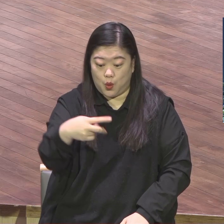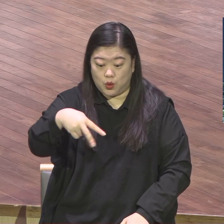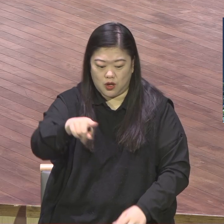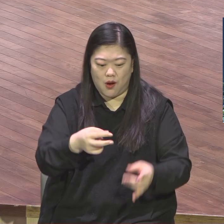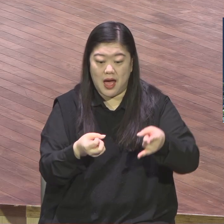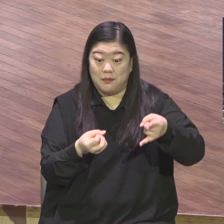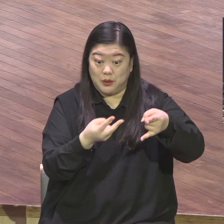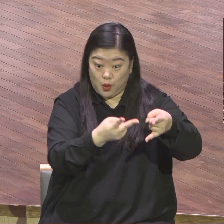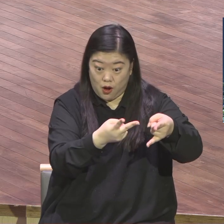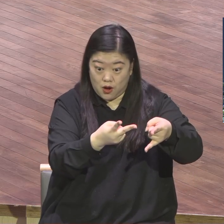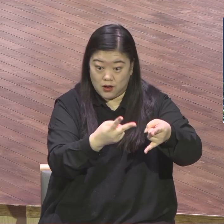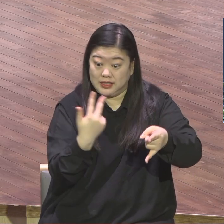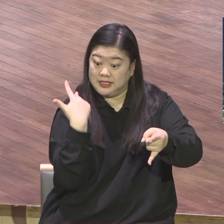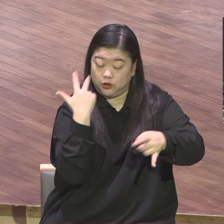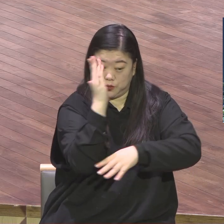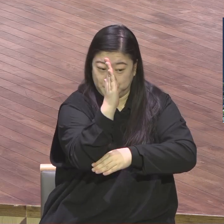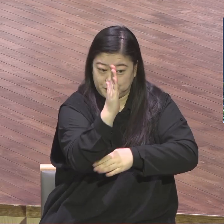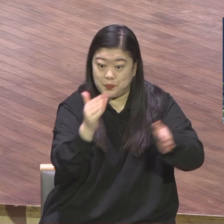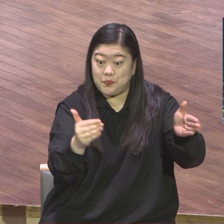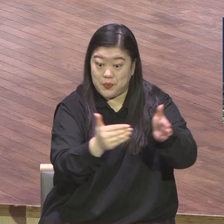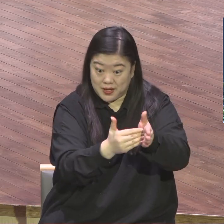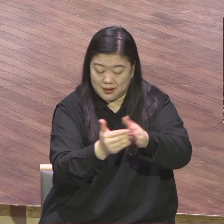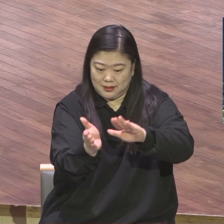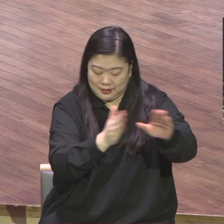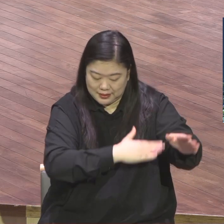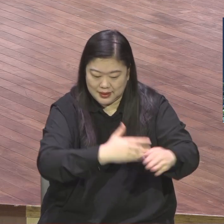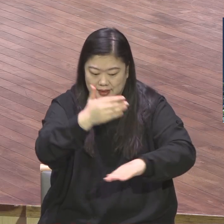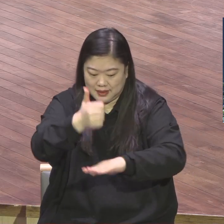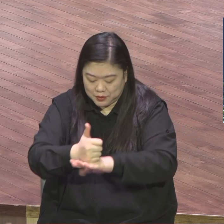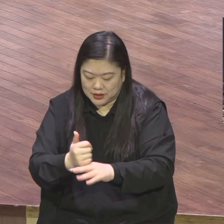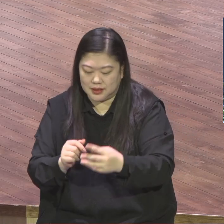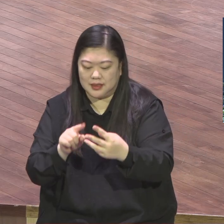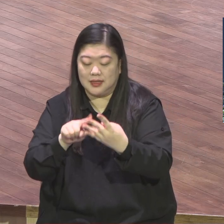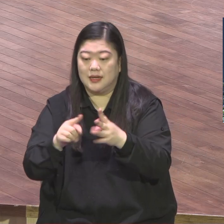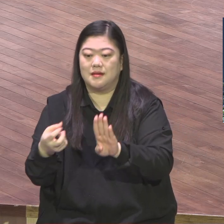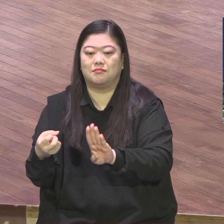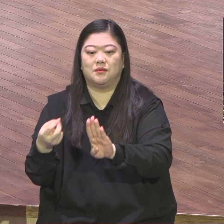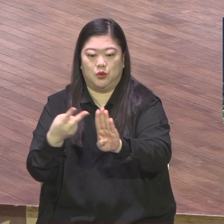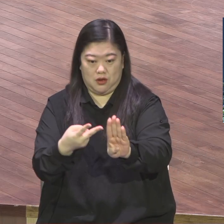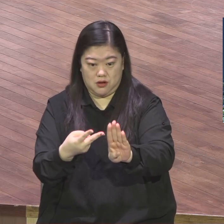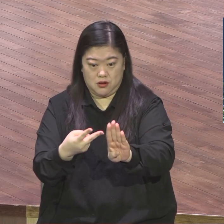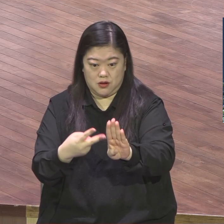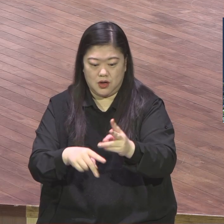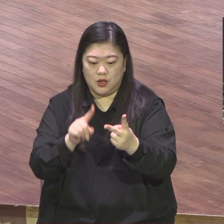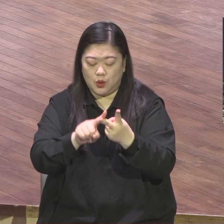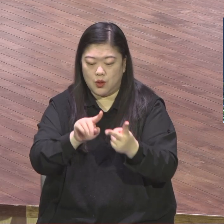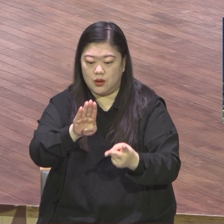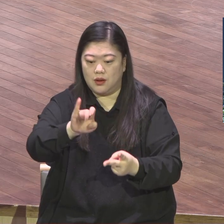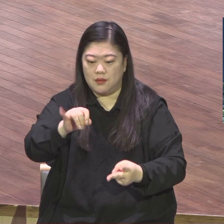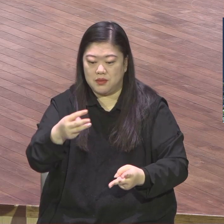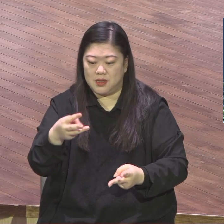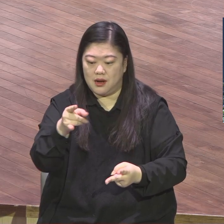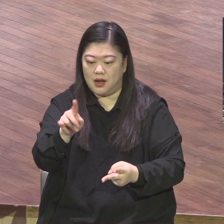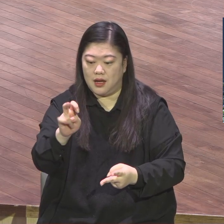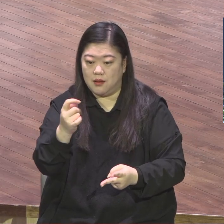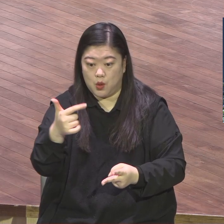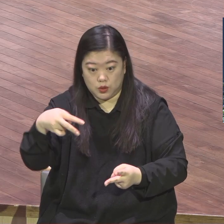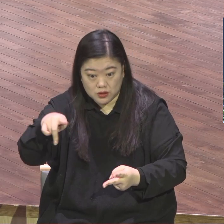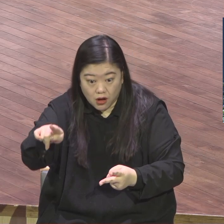빌리포스, 골로세스, 빌레모스 이걸 뭐라고 하느냐. 통틀어 옥중서신이라. 바울이 옥중에서 서신